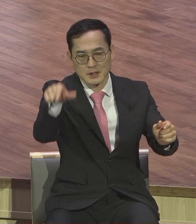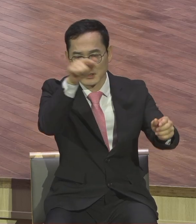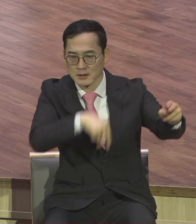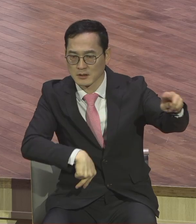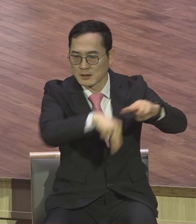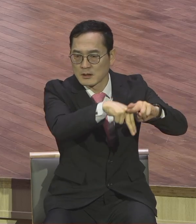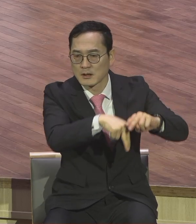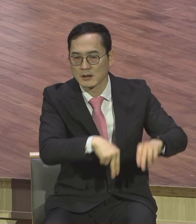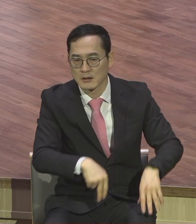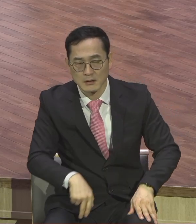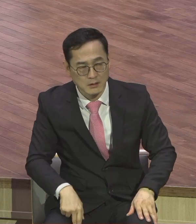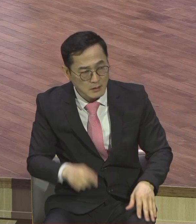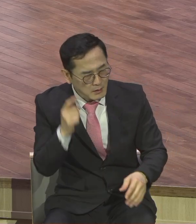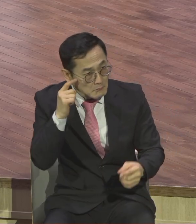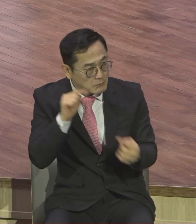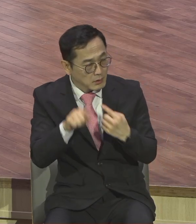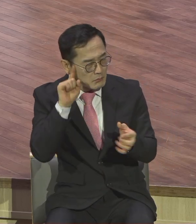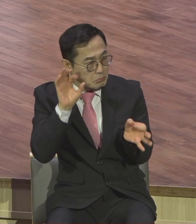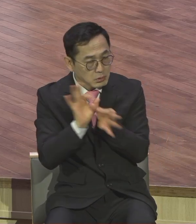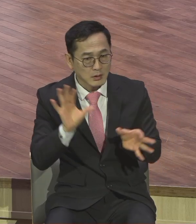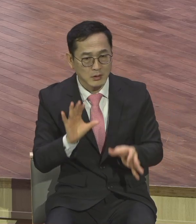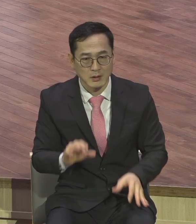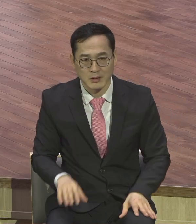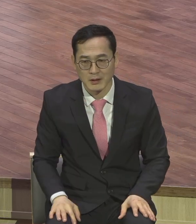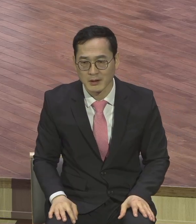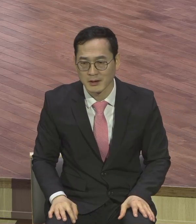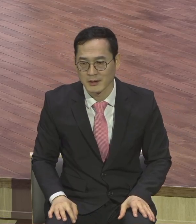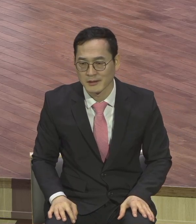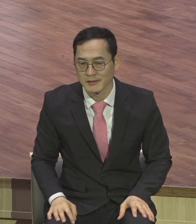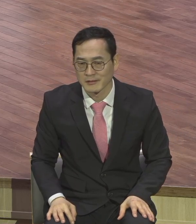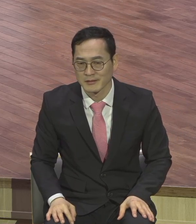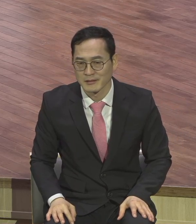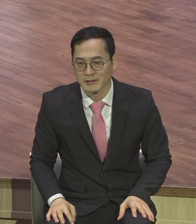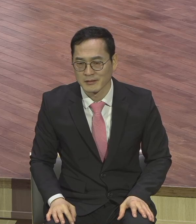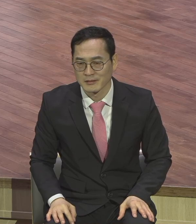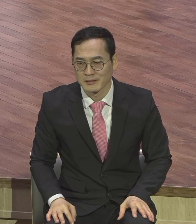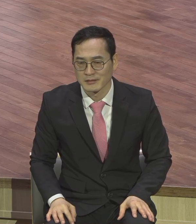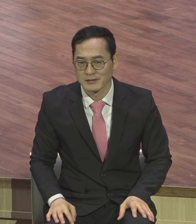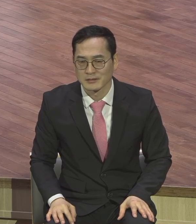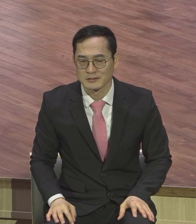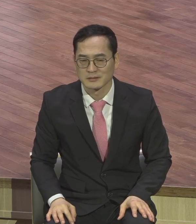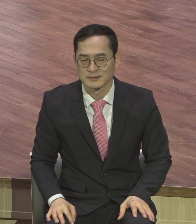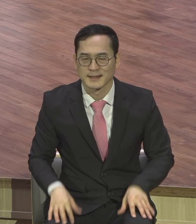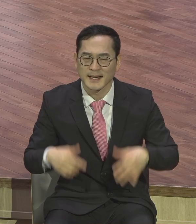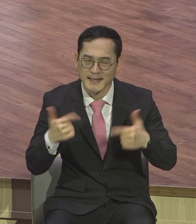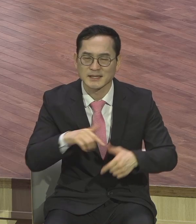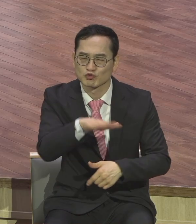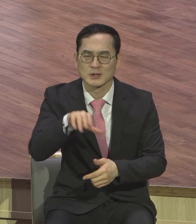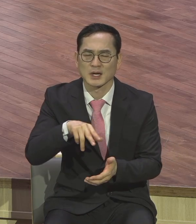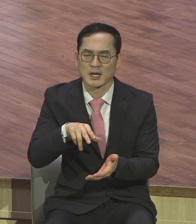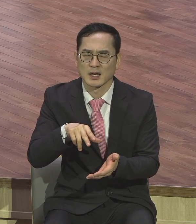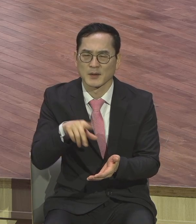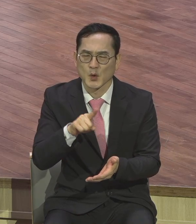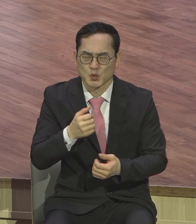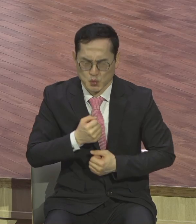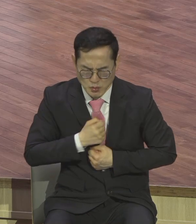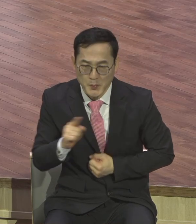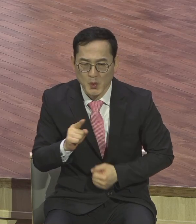될 것이 뭐냐 내 생각입니다 내 생각, 내 기준 이것 때문에 안 돼요 언제나